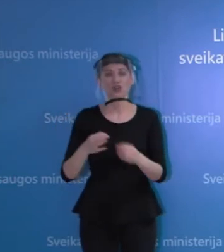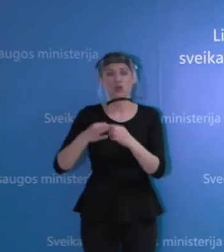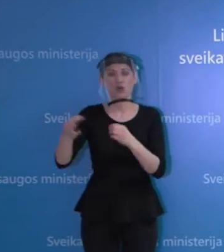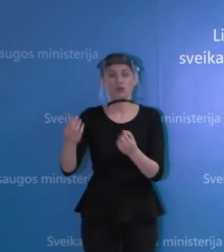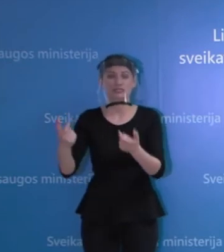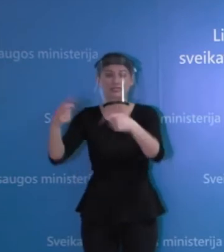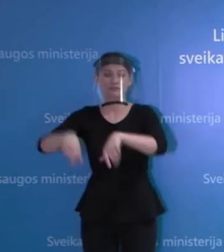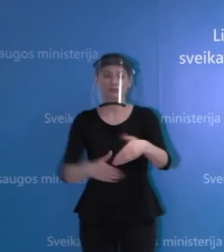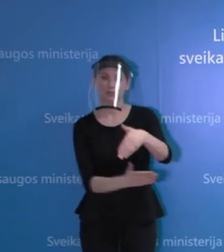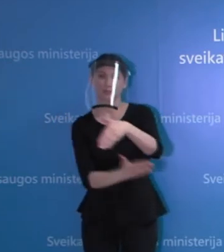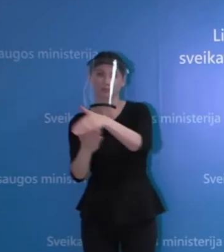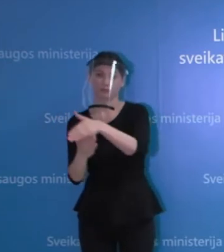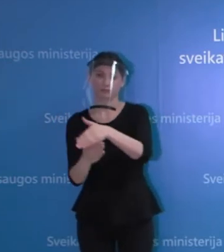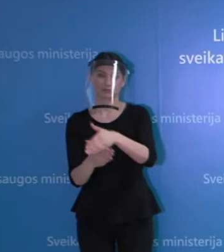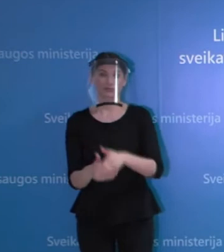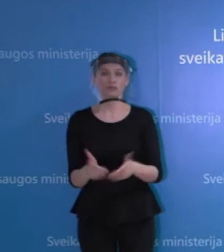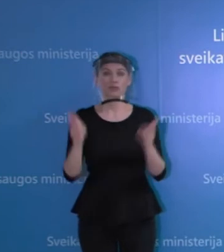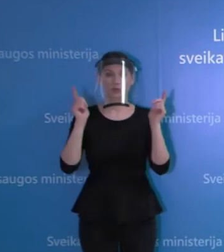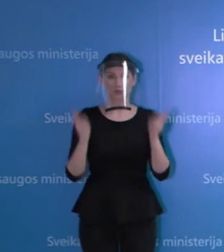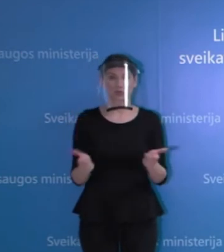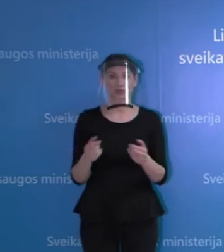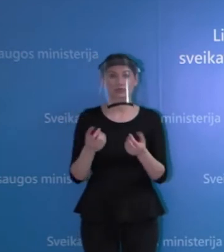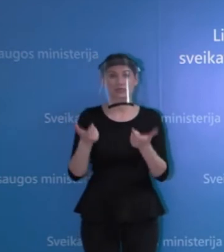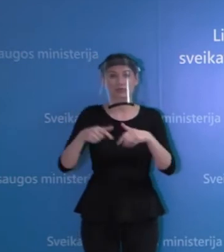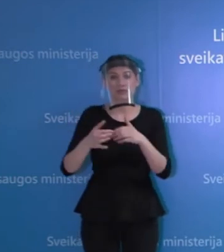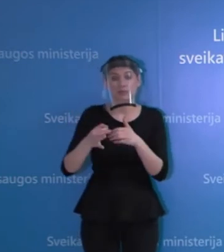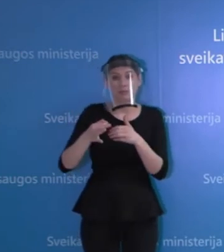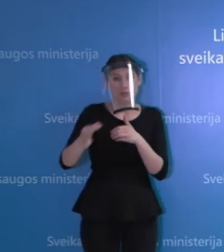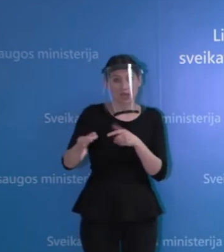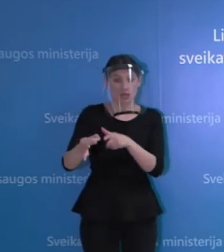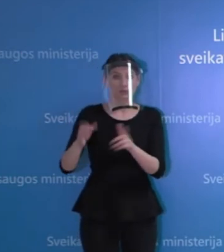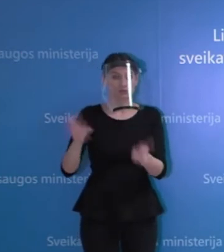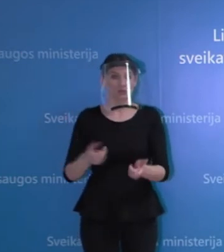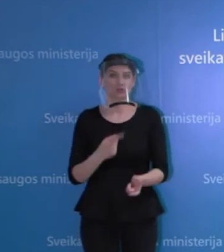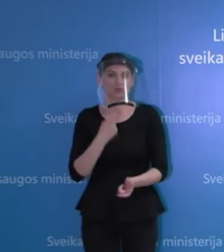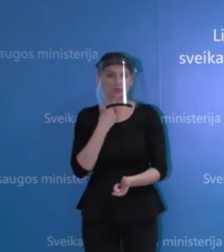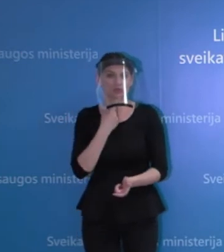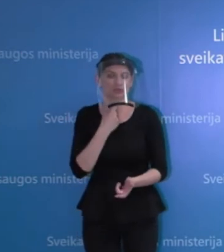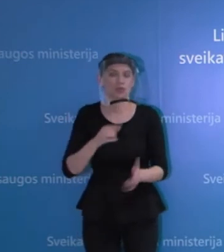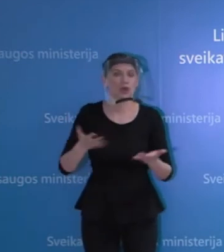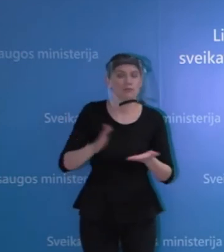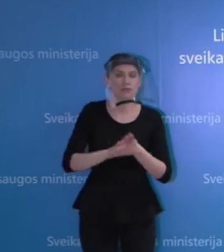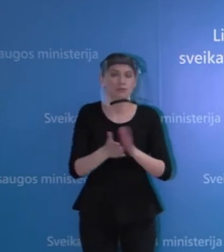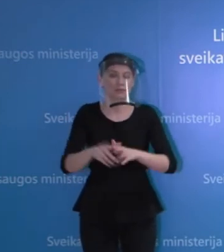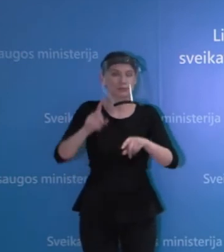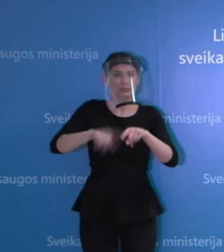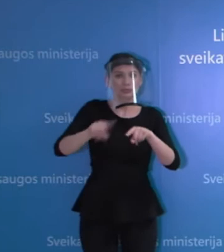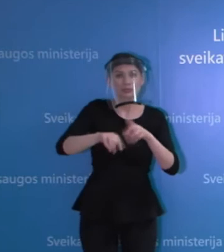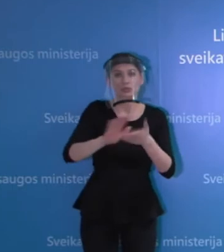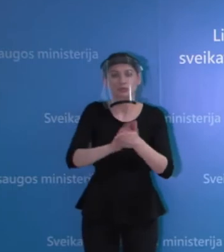patalkinot, nes iš tiesų mažesniams savaldybėm yra tikrai nemažas iššūkis, labai greitai